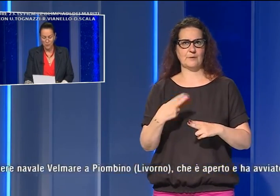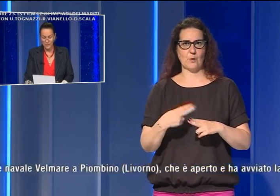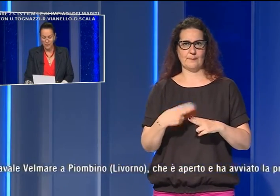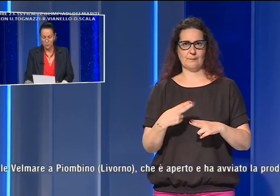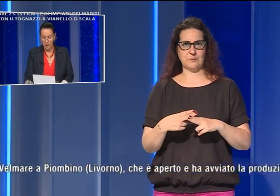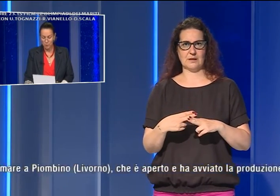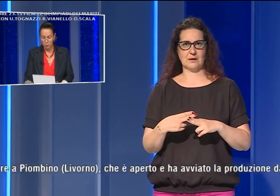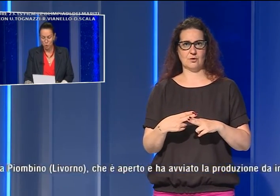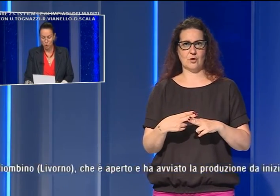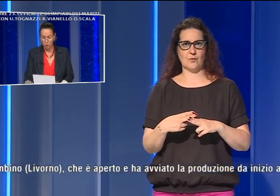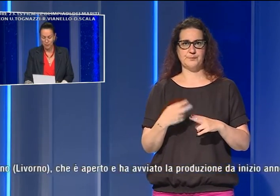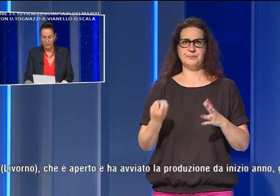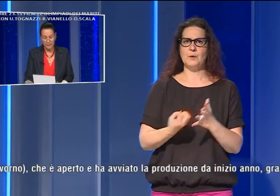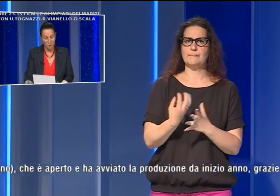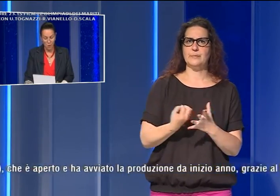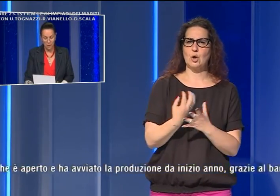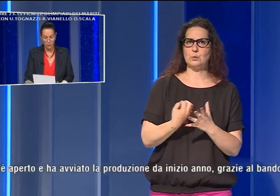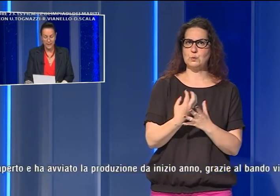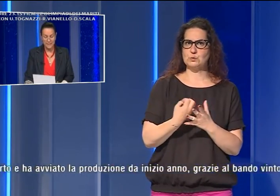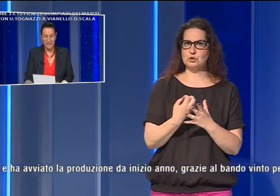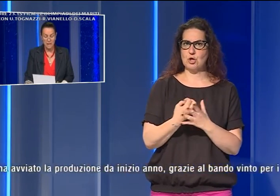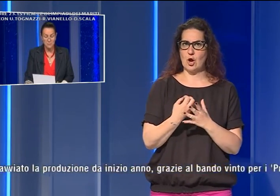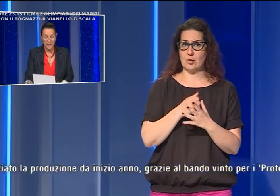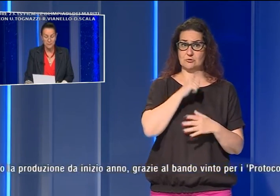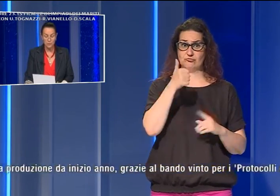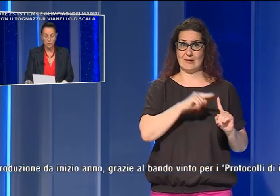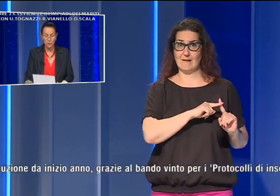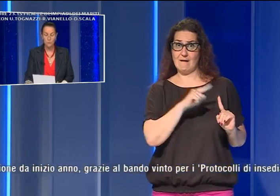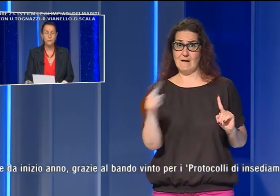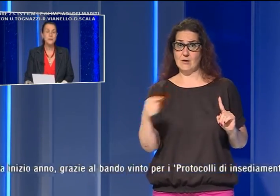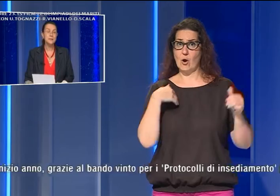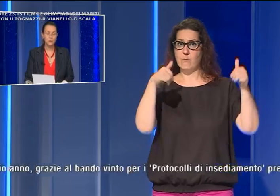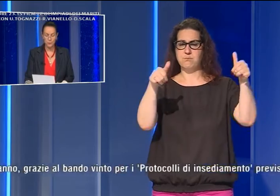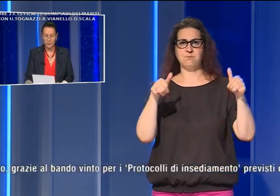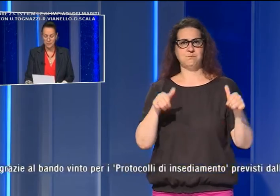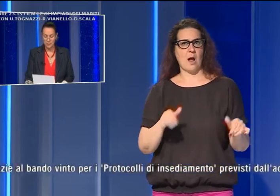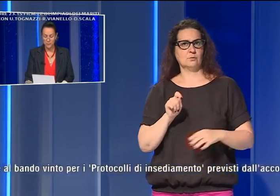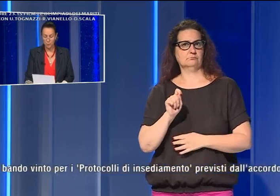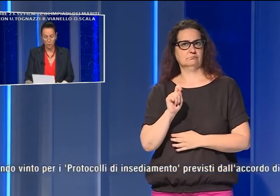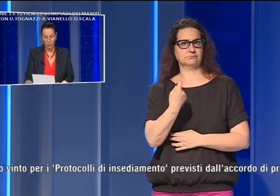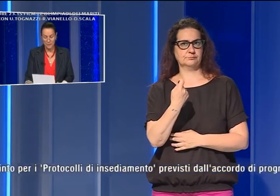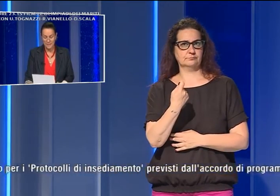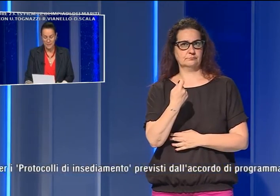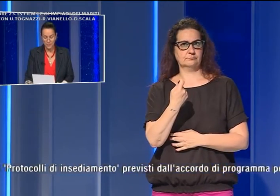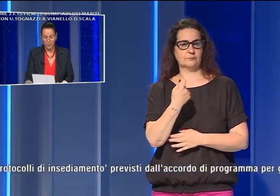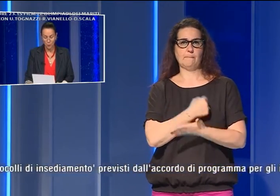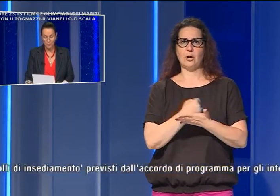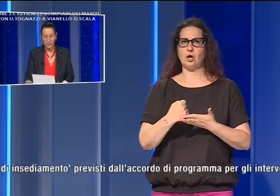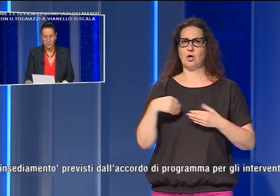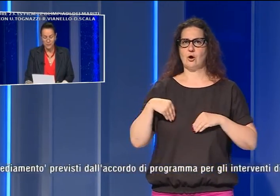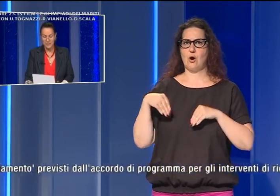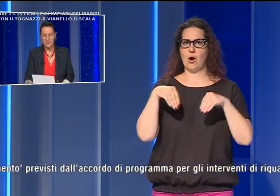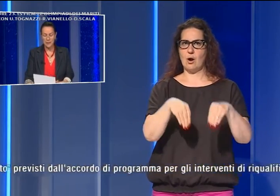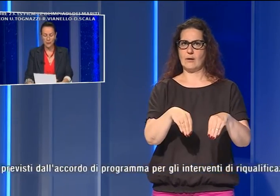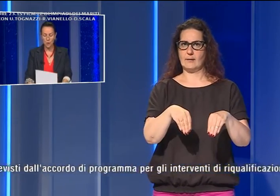aperto e avviato la produzione da inizio anno grazie al bando vinto per i protocolli di insediamento